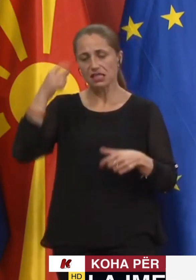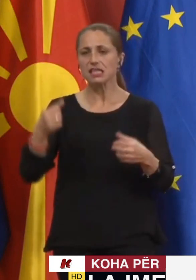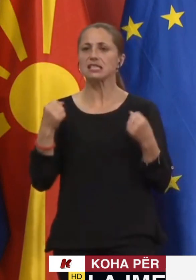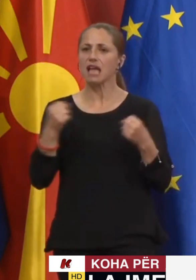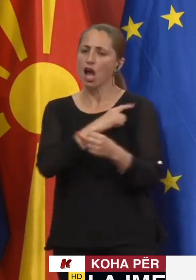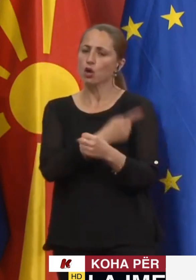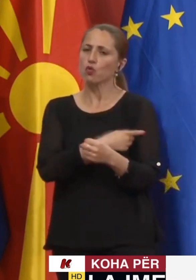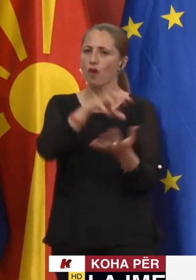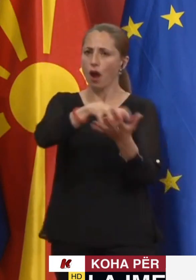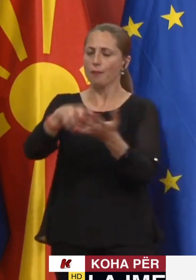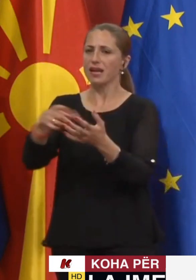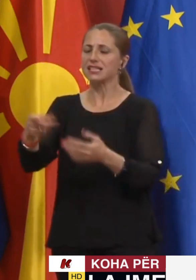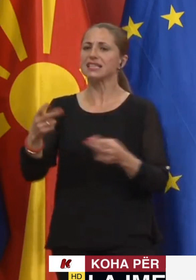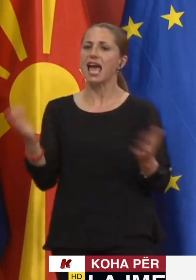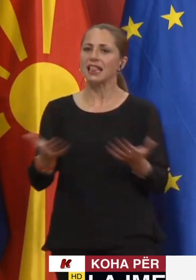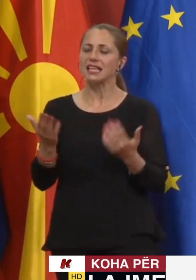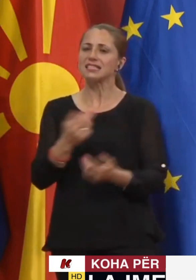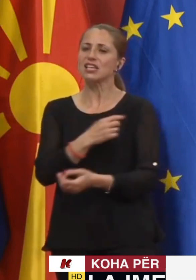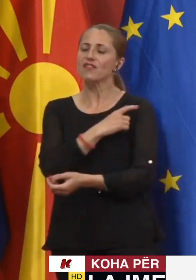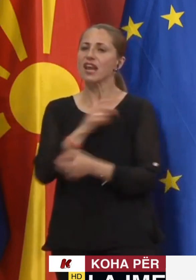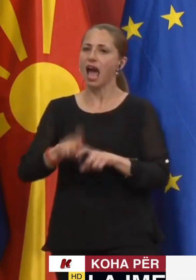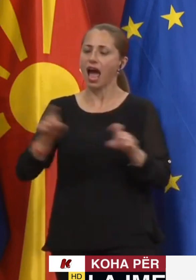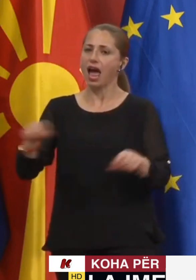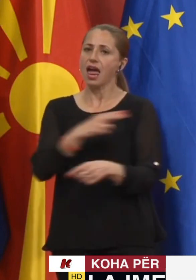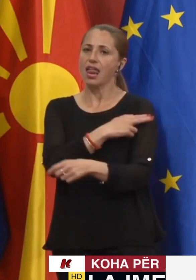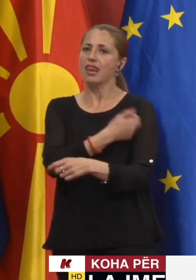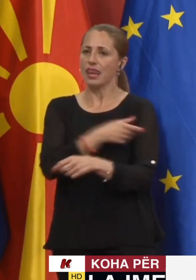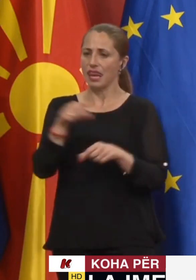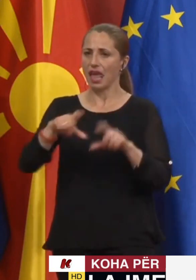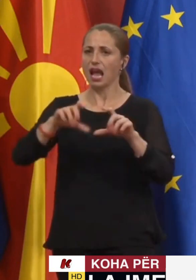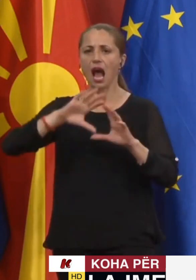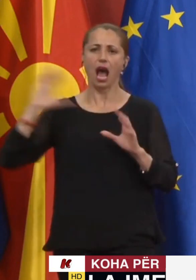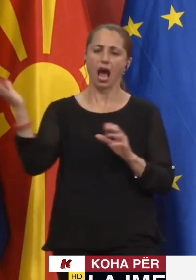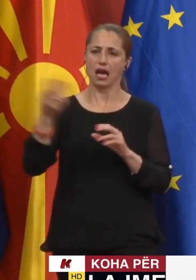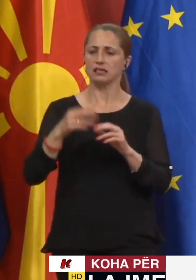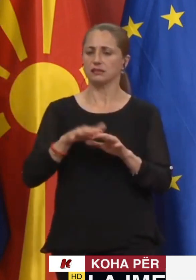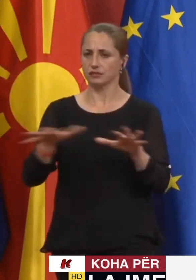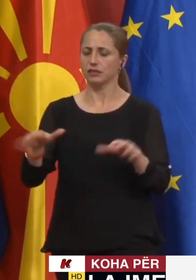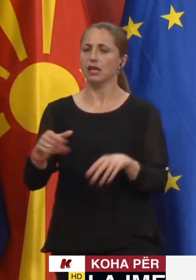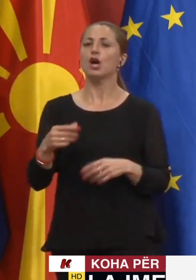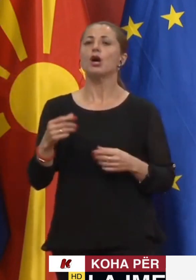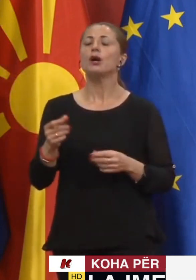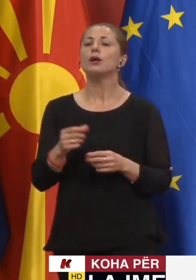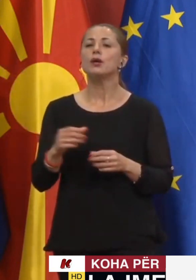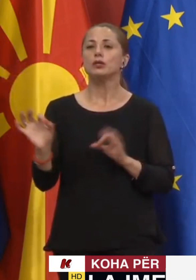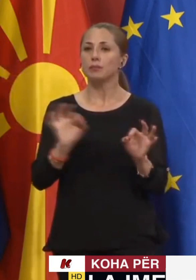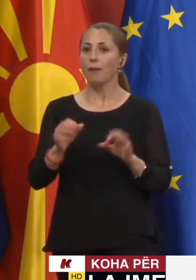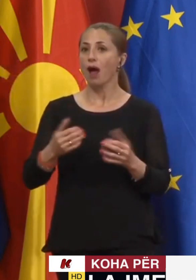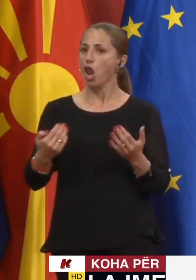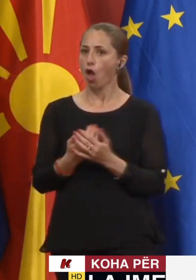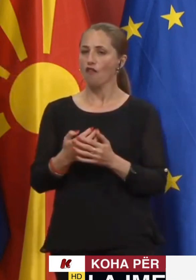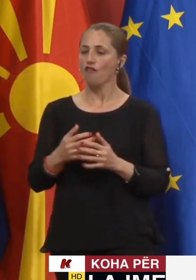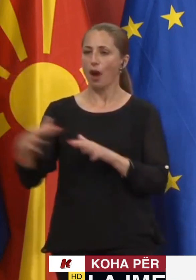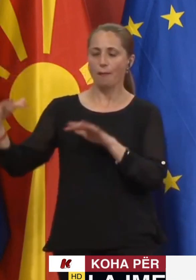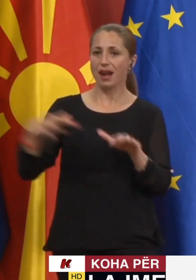repartevi intenzive me aparatur moderne me krevat respirator, aparatit për rent ngen dhe EKG, por edhe gjith shka